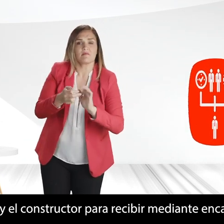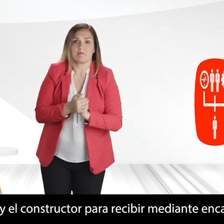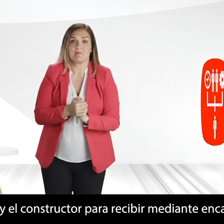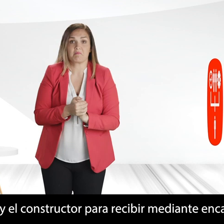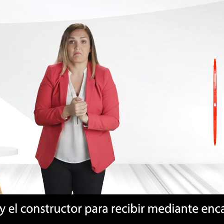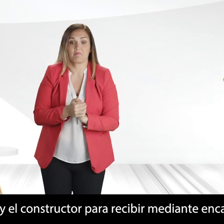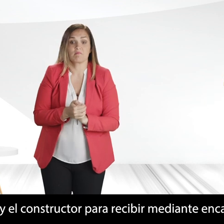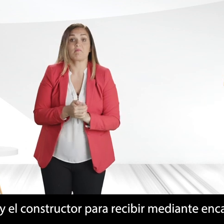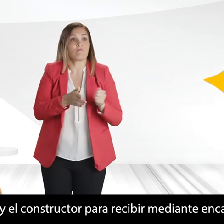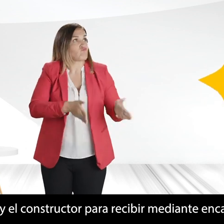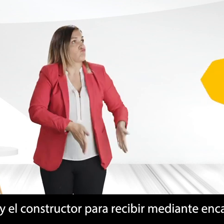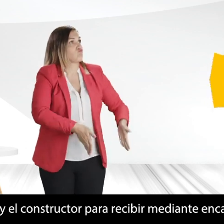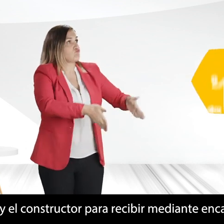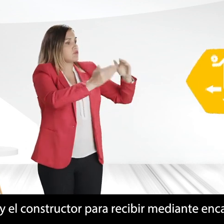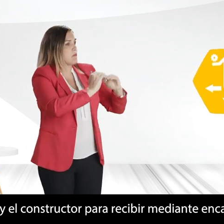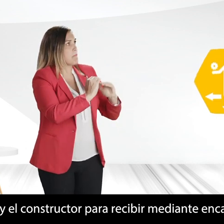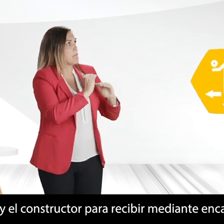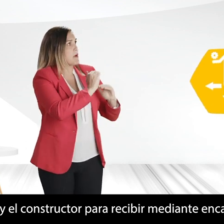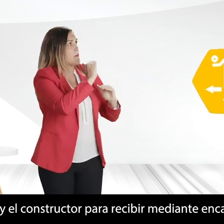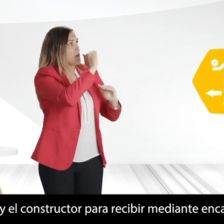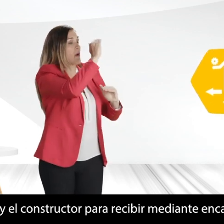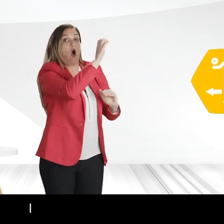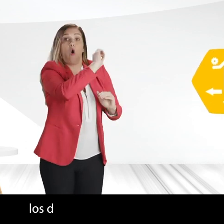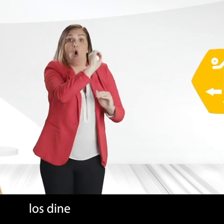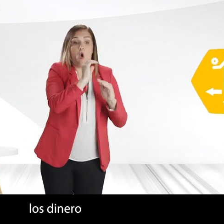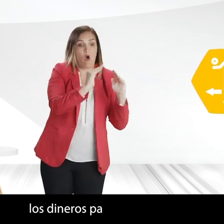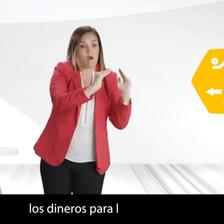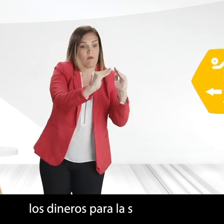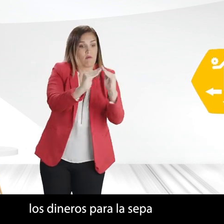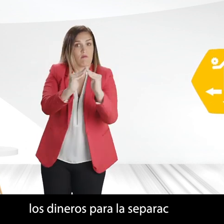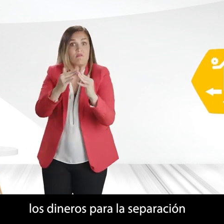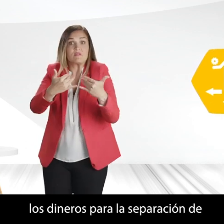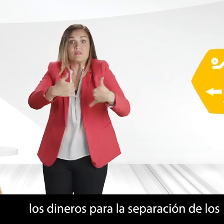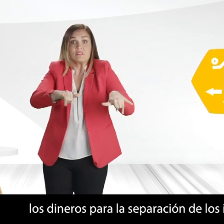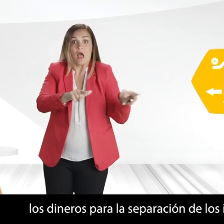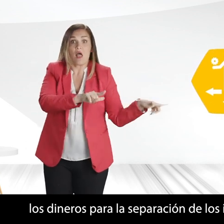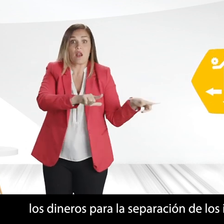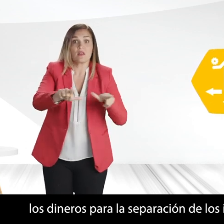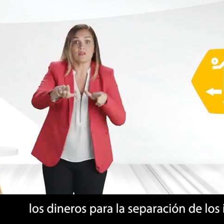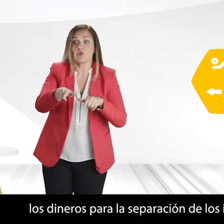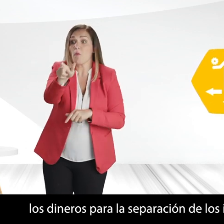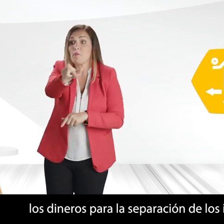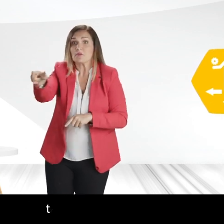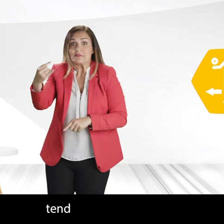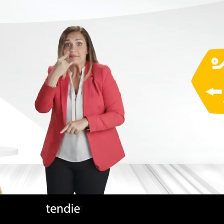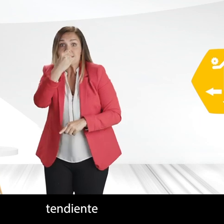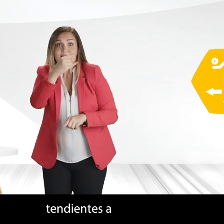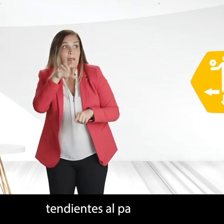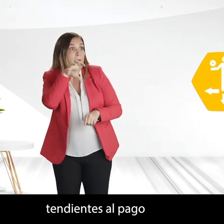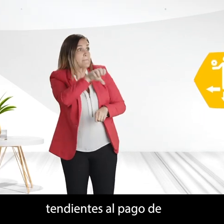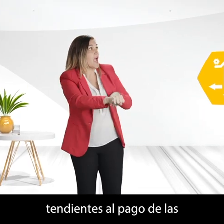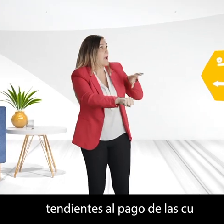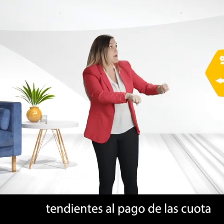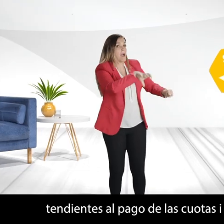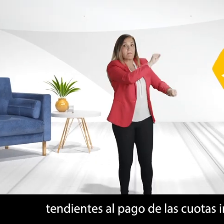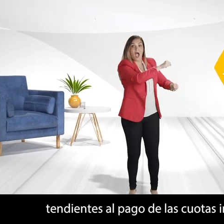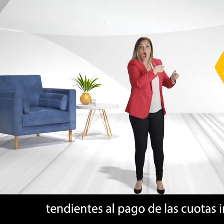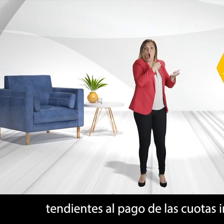recibir, mediante encargos fiduciarios, los dineros para la separación de los inmuebles tendientes al pago de las cuotas